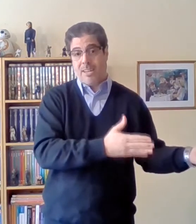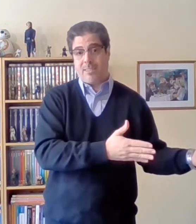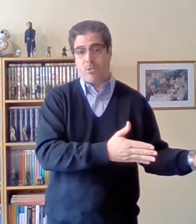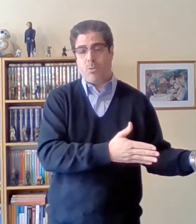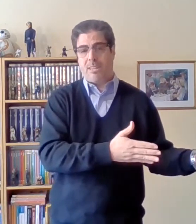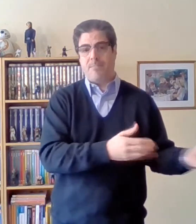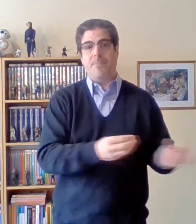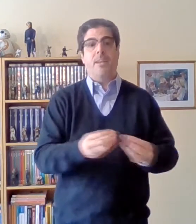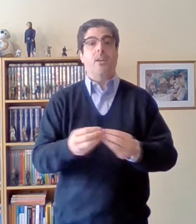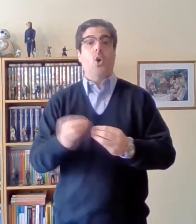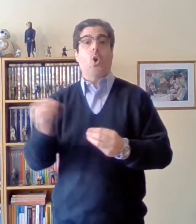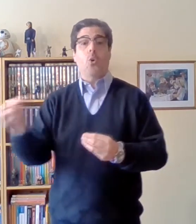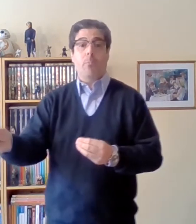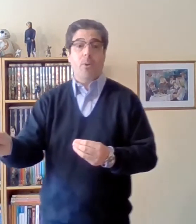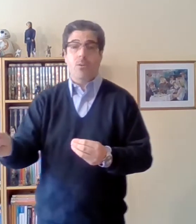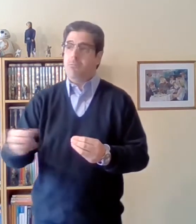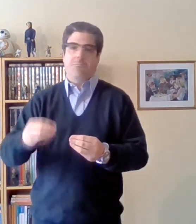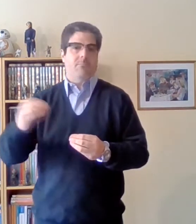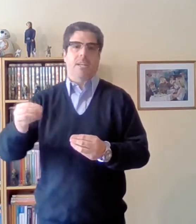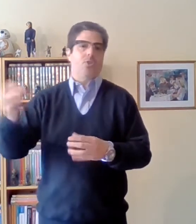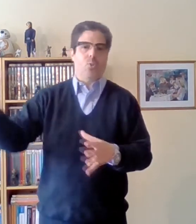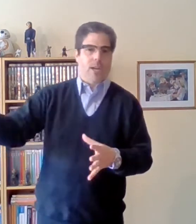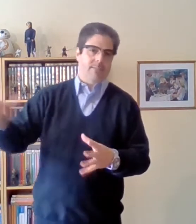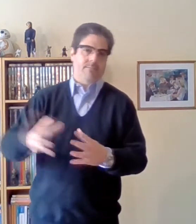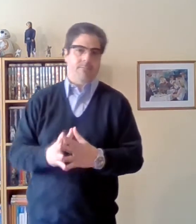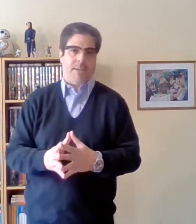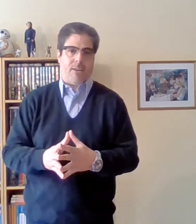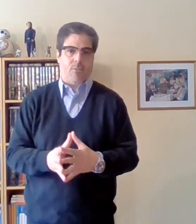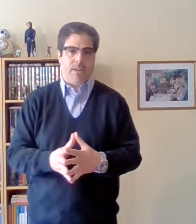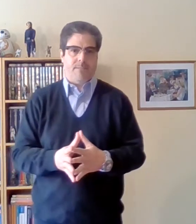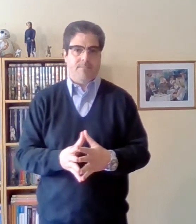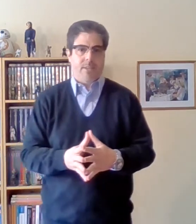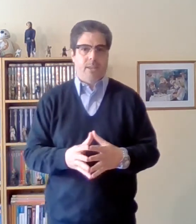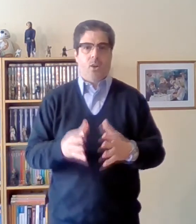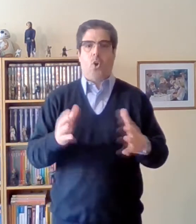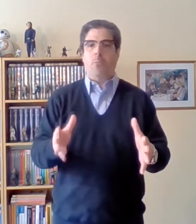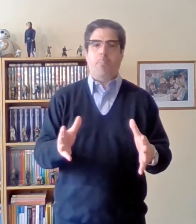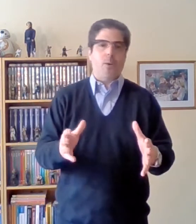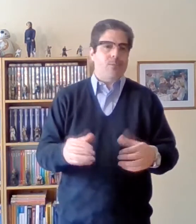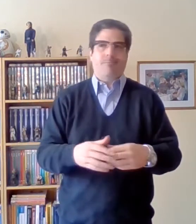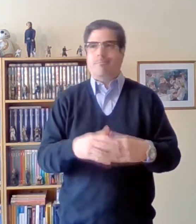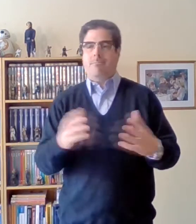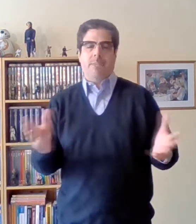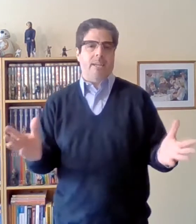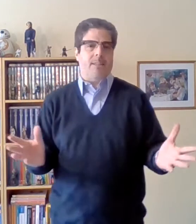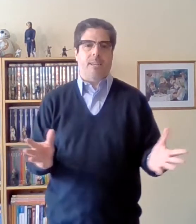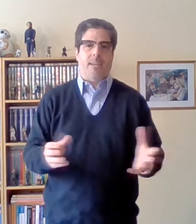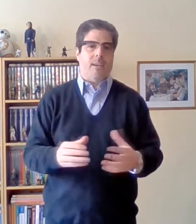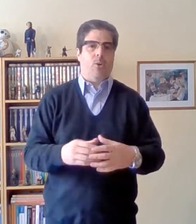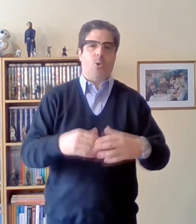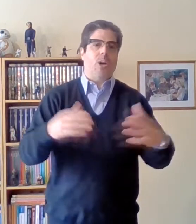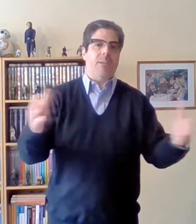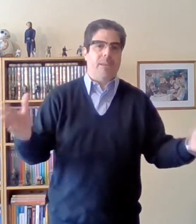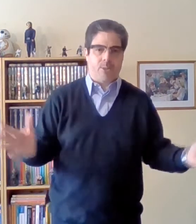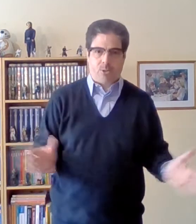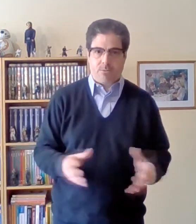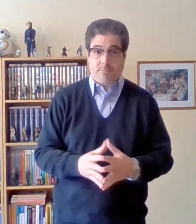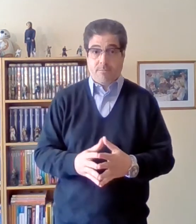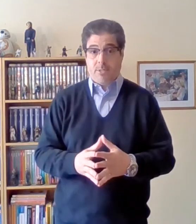aceitunas compro lechuga para comer compro este otros alimentos ¿si?